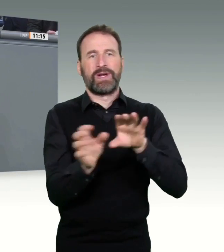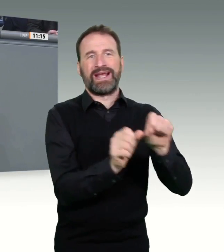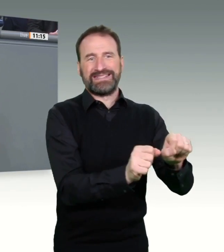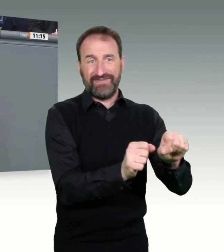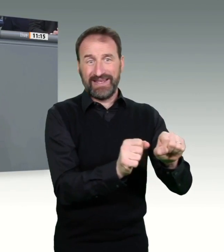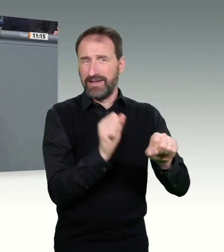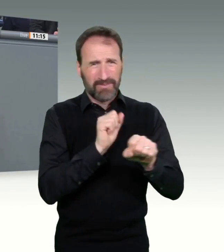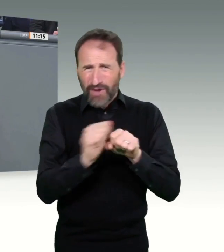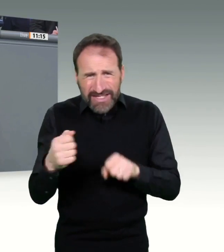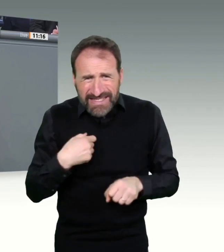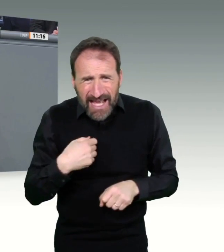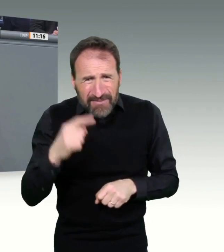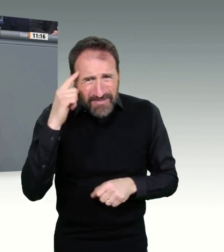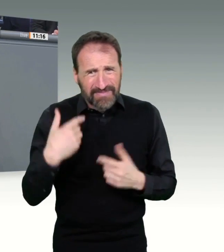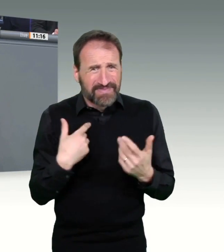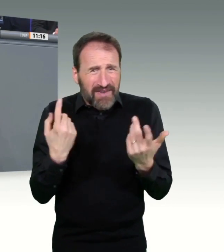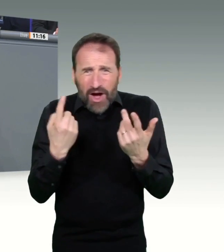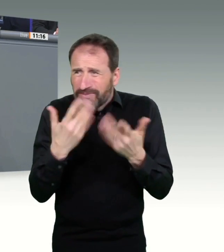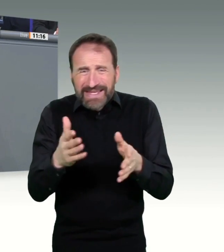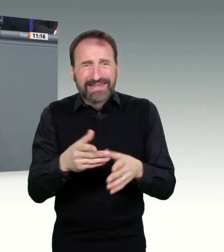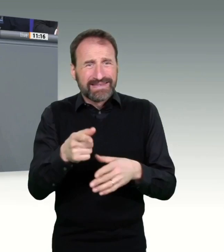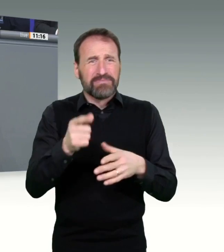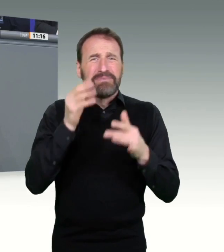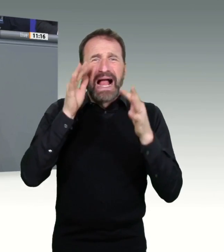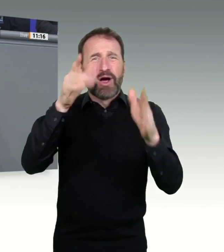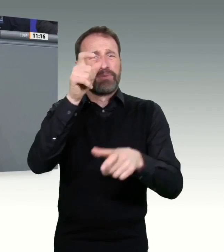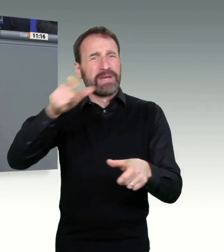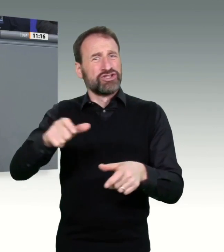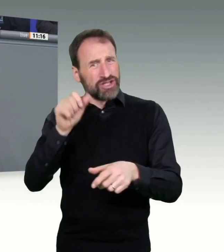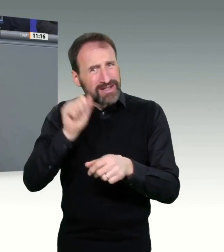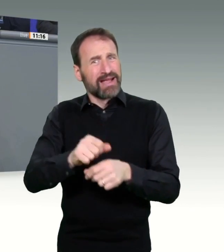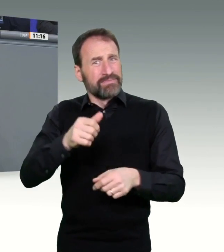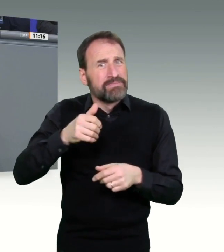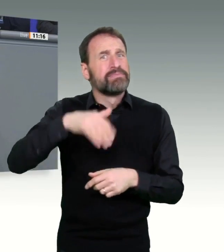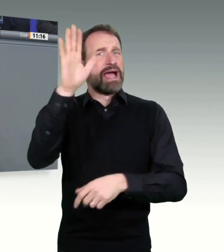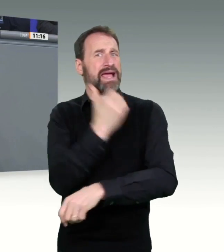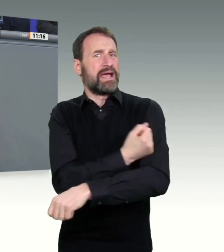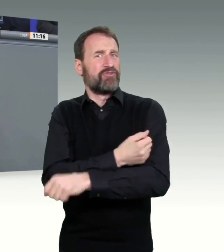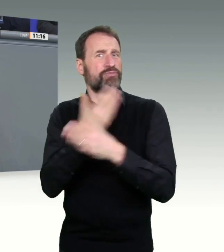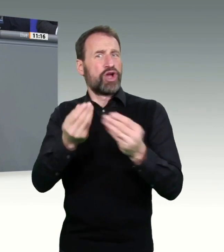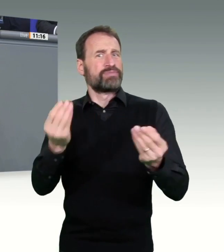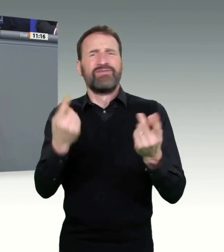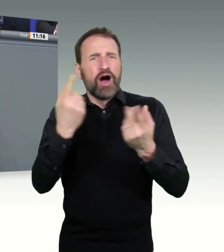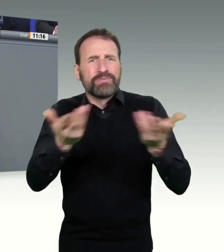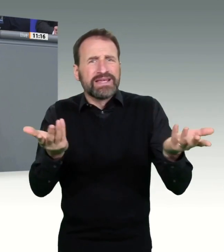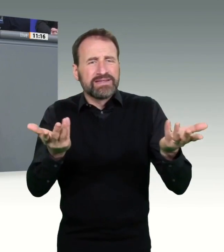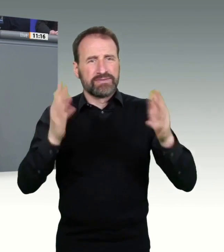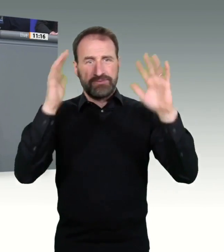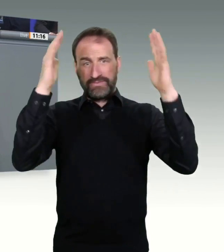und sofort den Impfberechtigten der nächsten Priorität angeboten. Menschen mit chronischer Erkrankung pflegende Angehörige oder auch